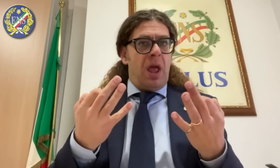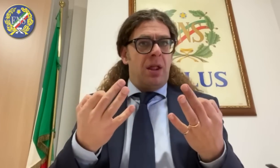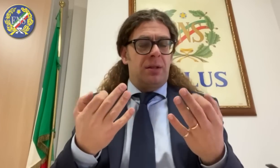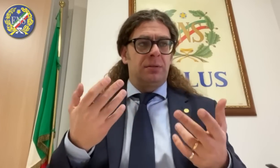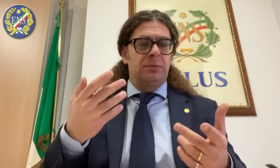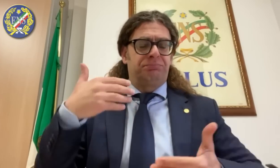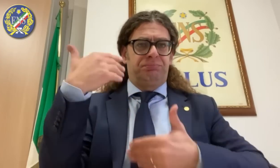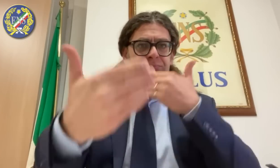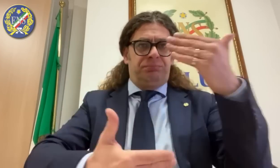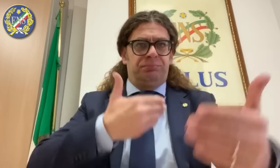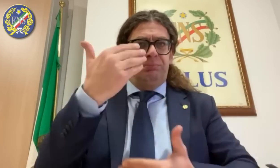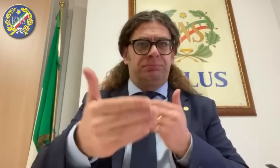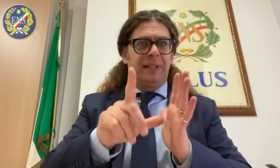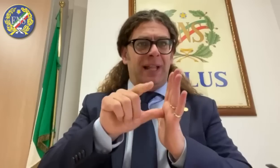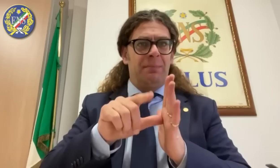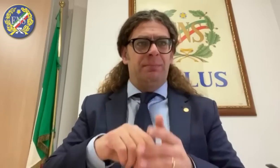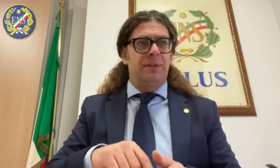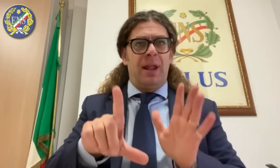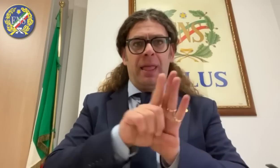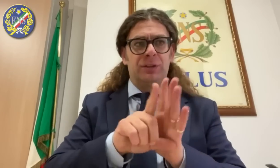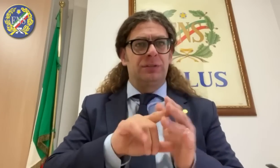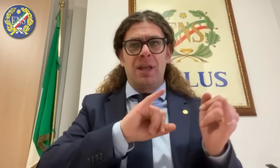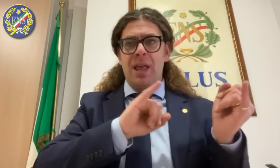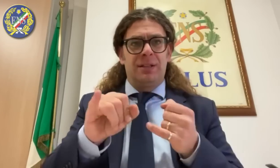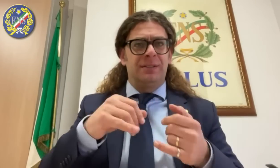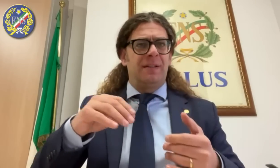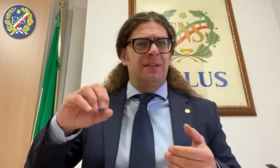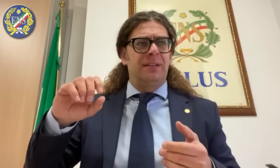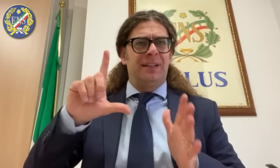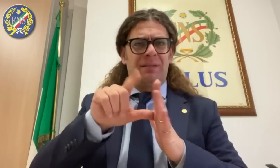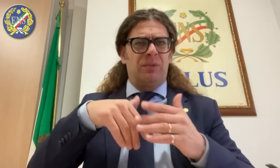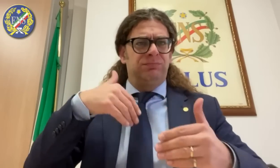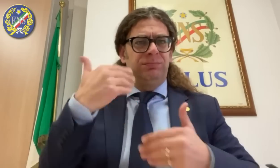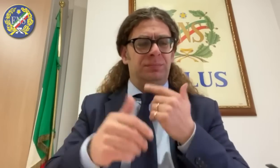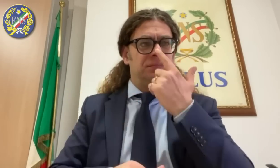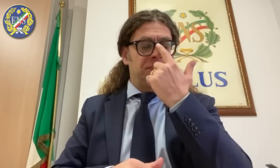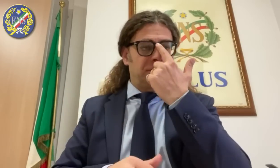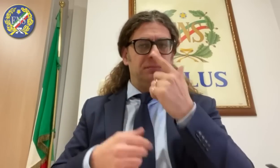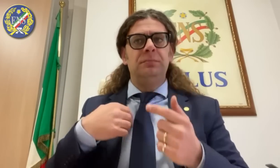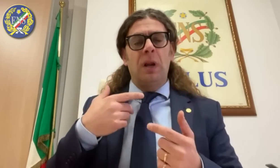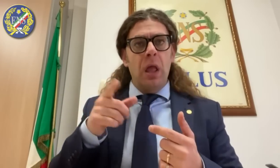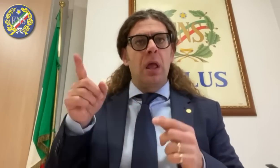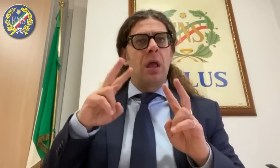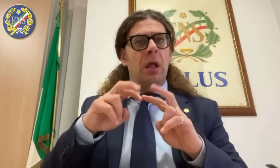due volte. Anche a loro non sono chiari i motivi di questa disparità di trattamento. È abbastanza